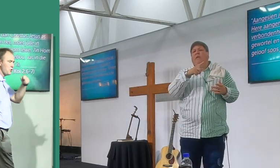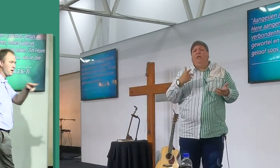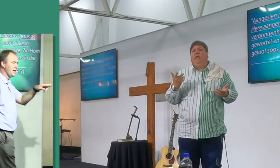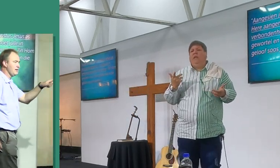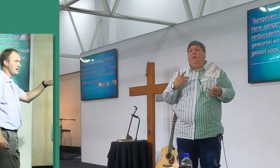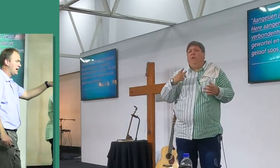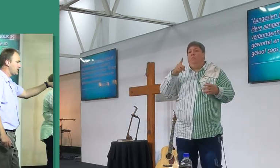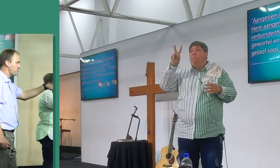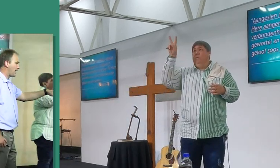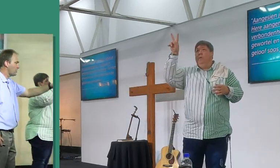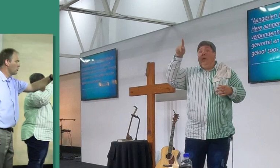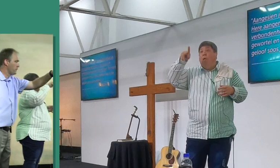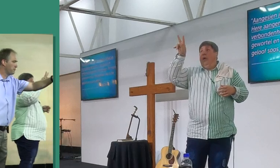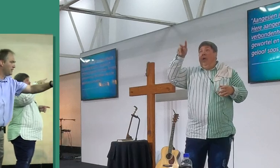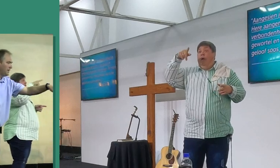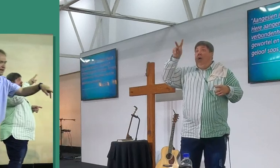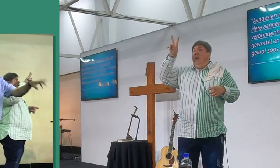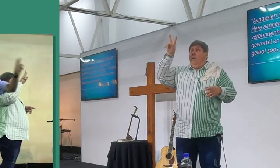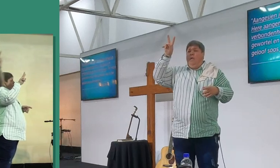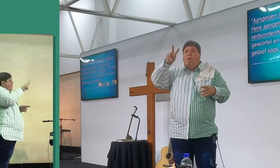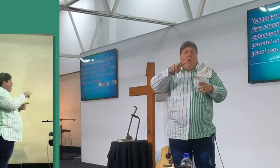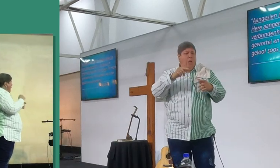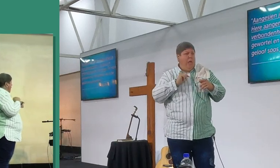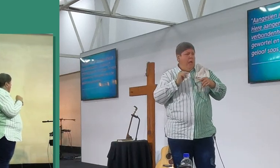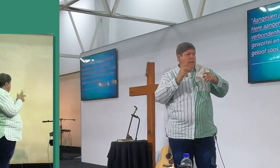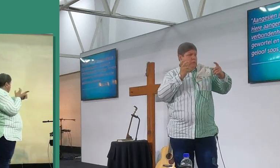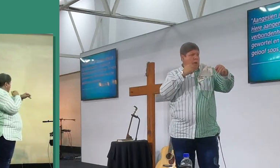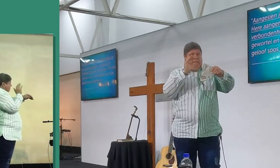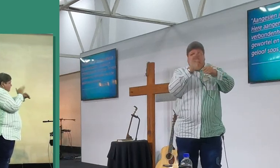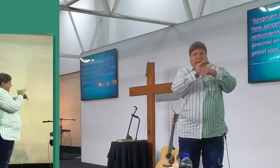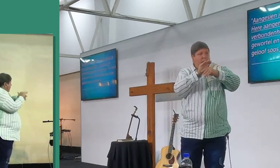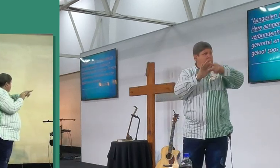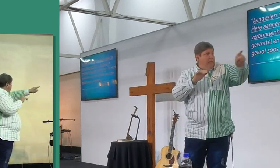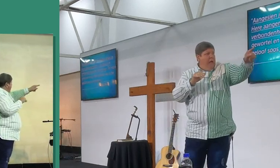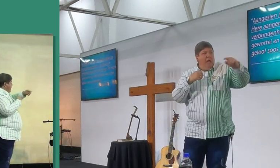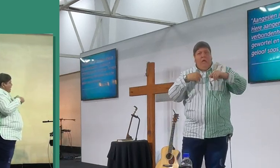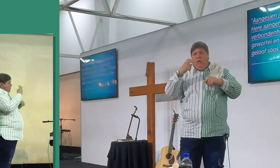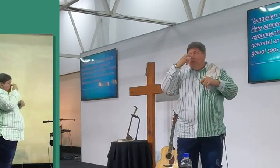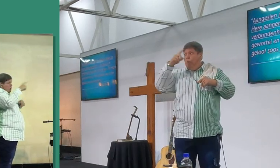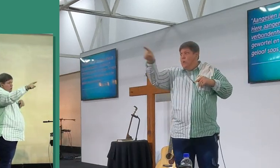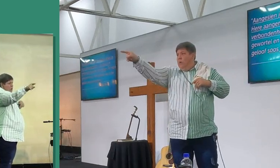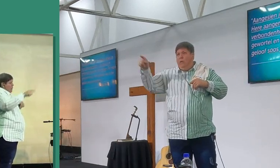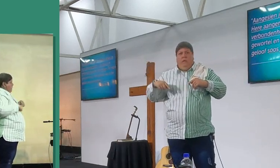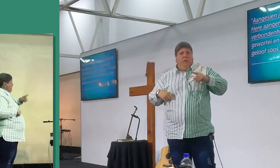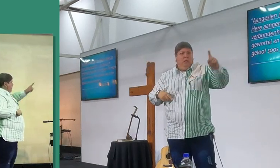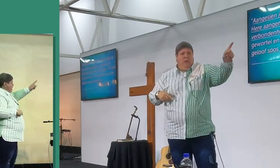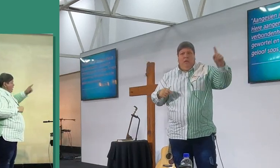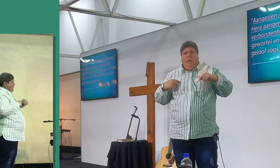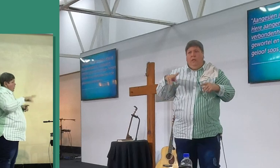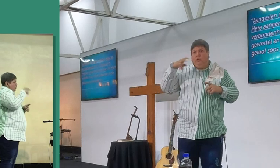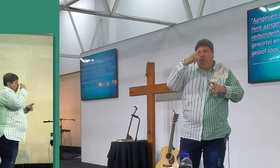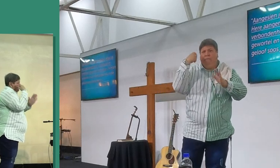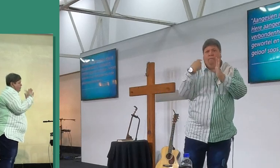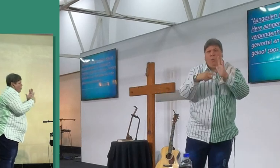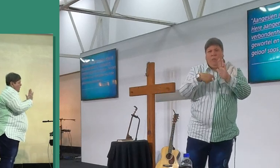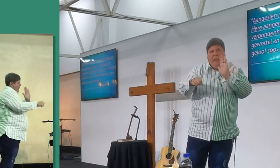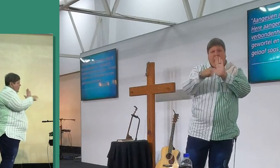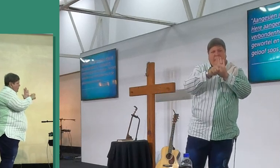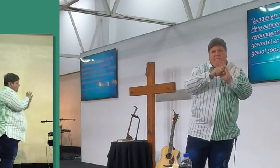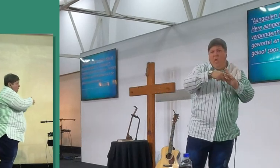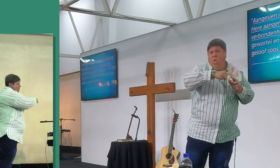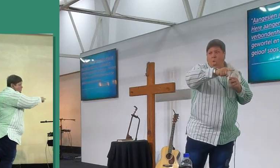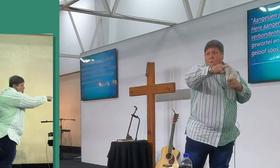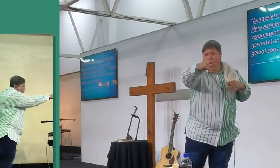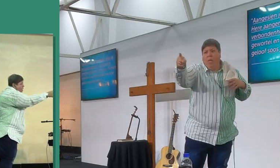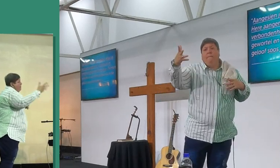lewe, dit is my oe op al die ander plekke, op die bierde, op my vriende, my werkscollega's, my oe is oorals, behalwe by Jesus,